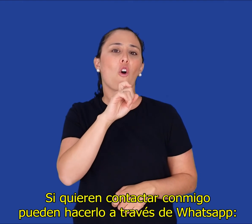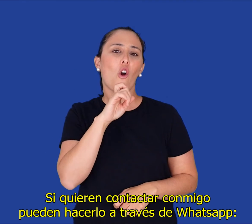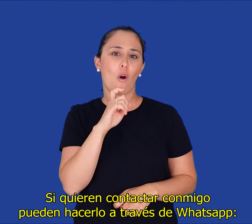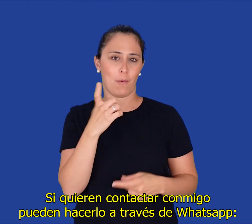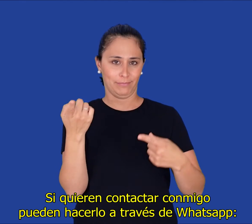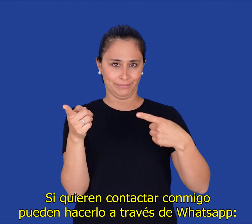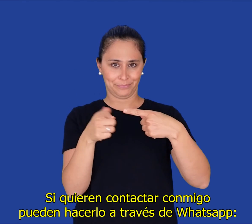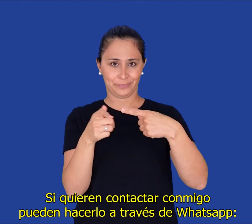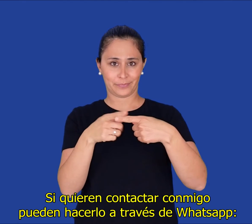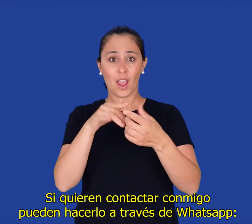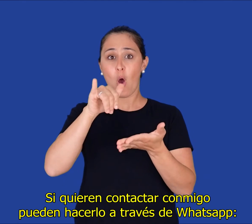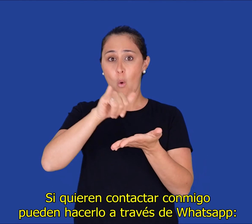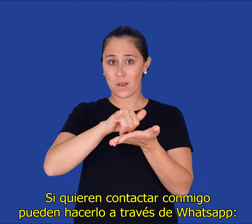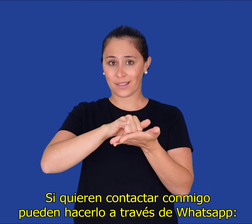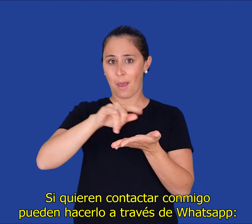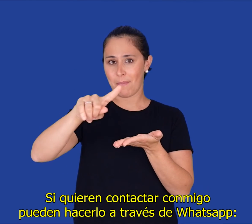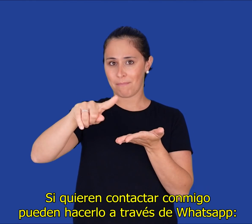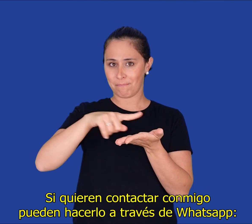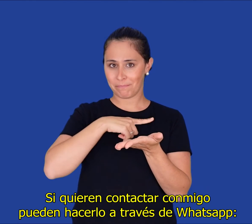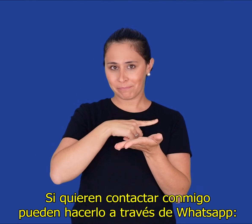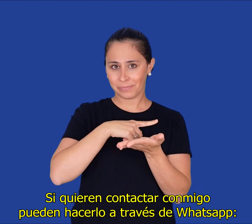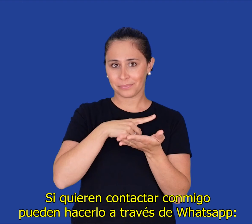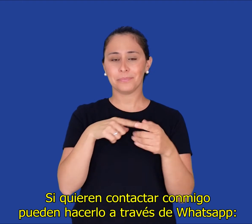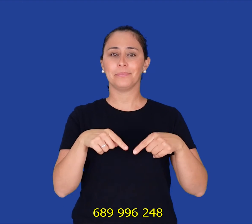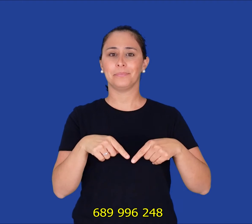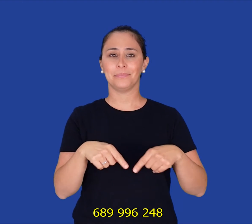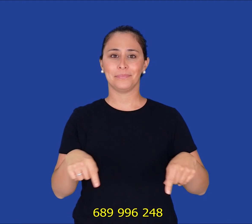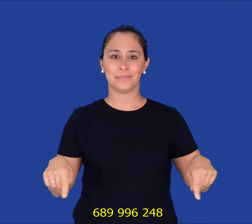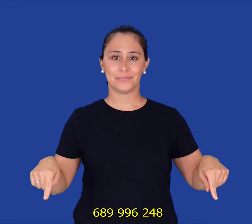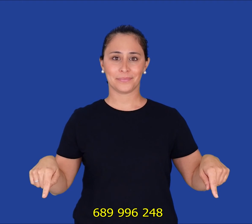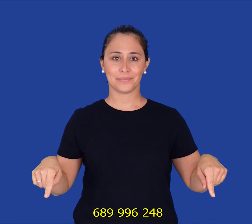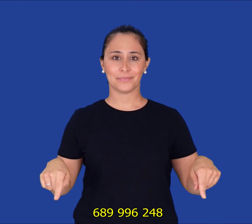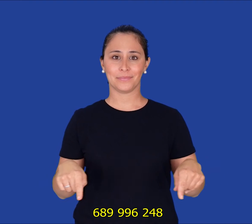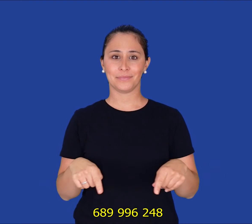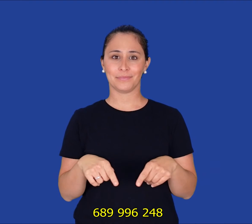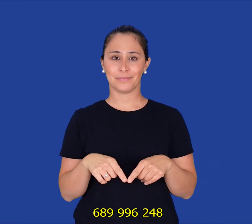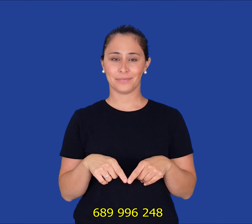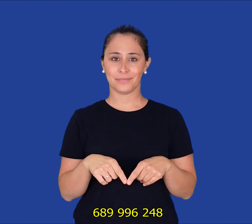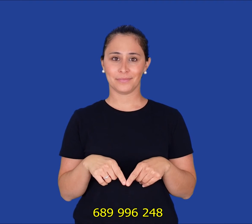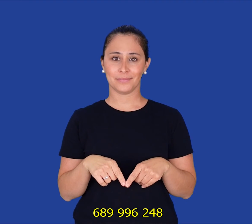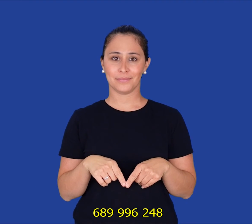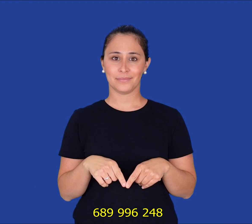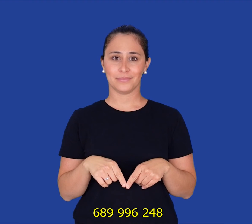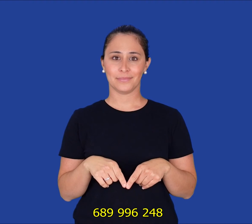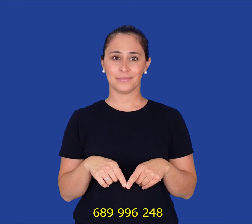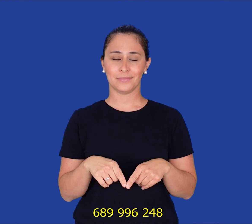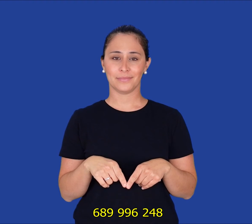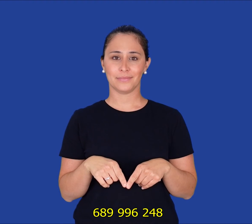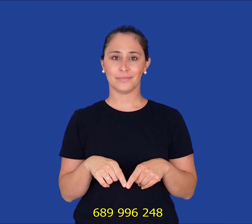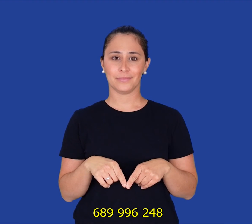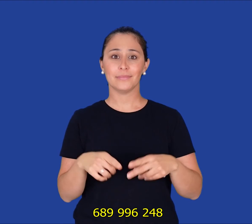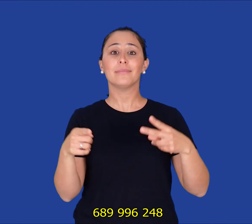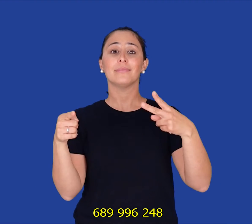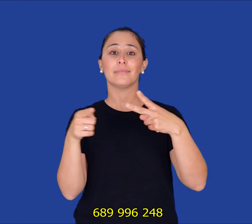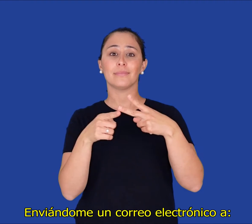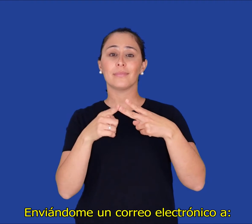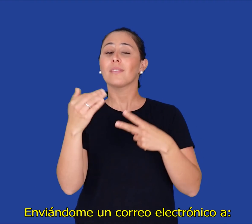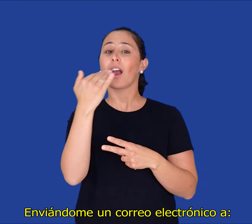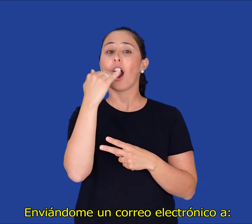por Skype en vidasor.gc-fasican.org, o de manera presencial en Calle